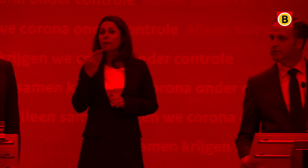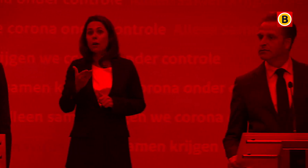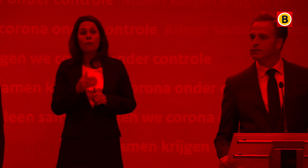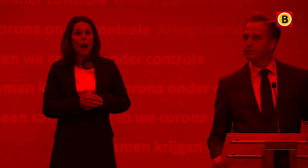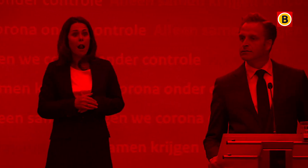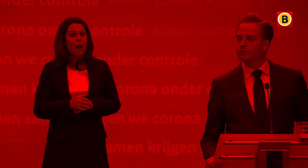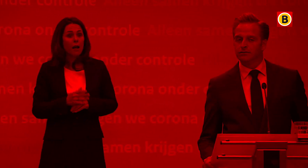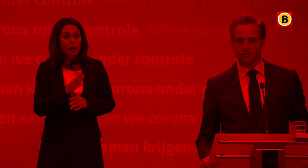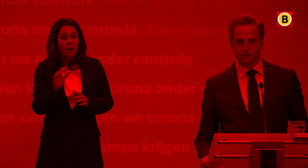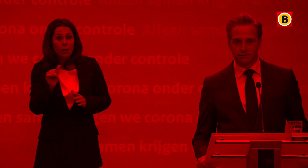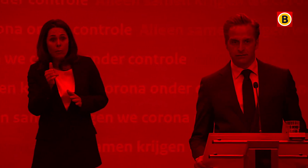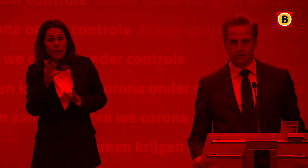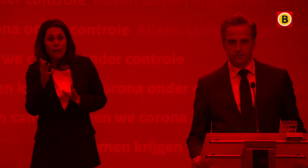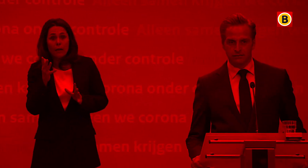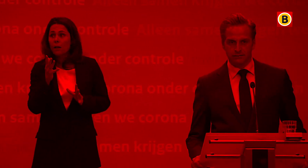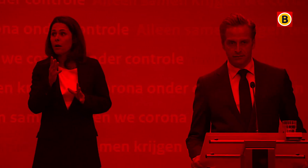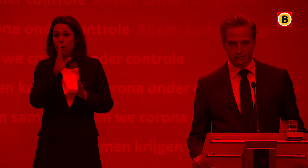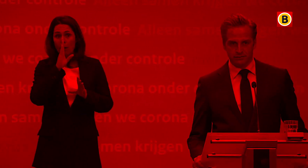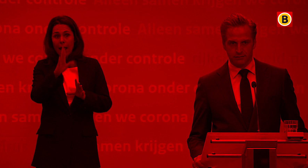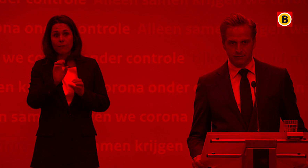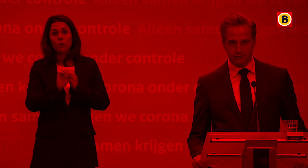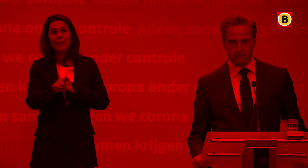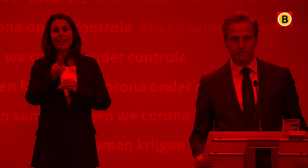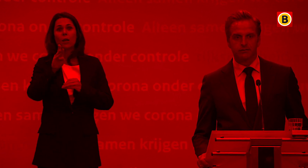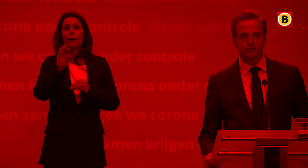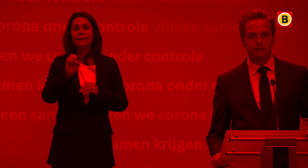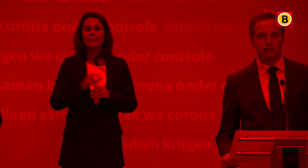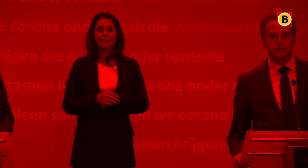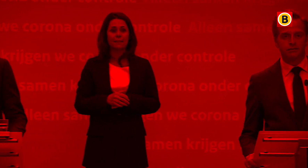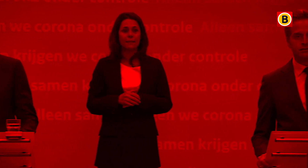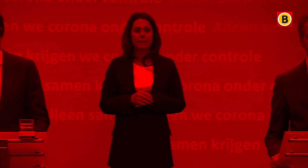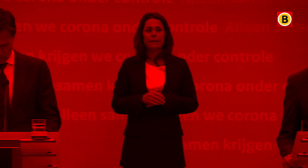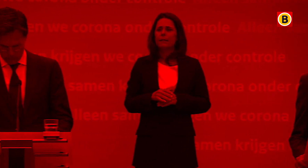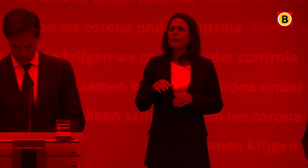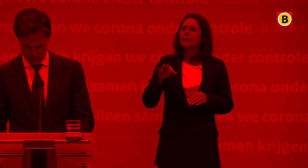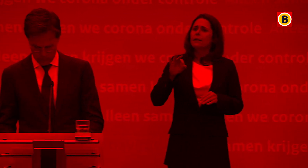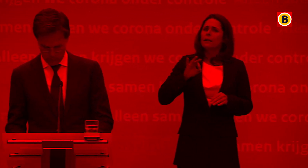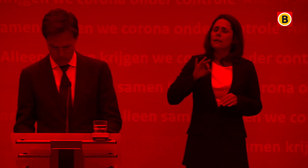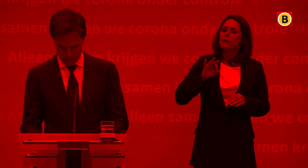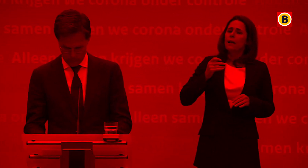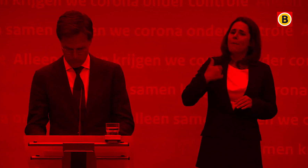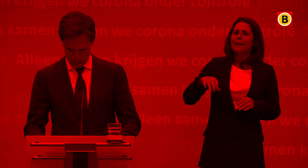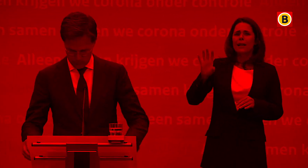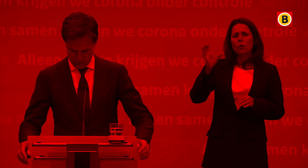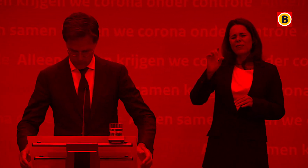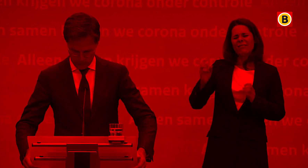Gelderland 2021